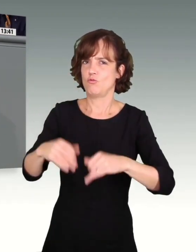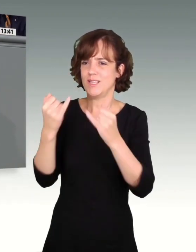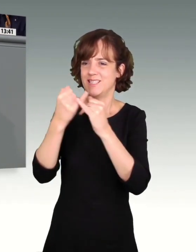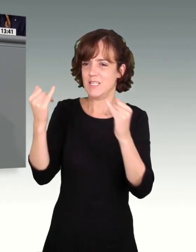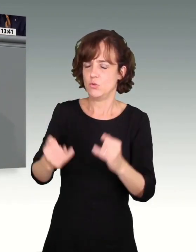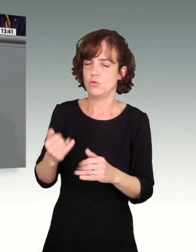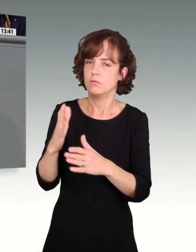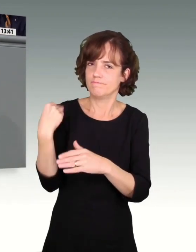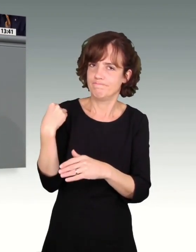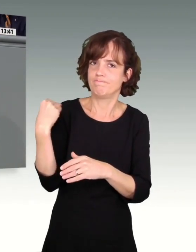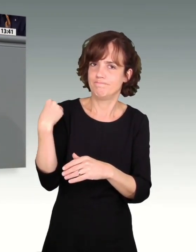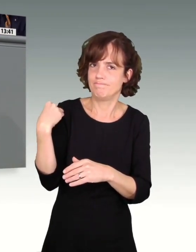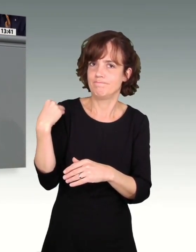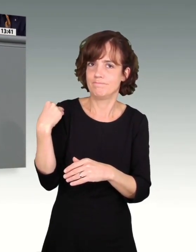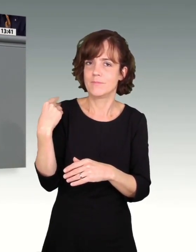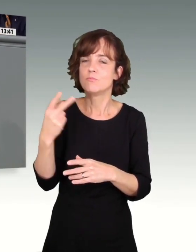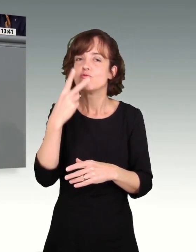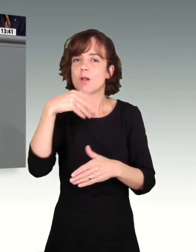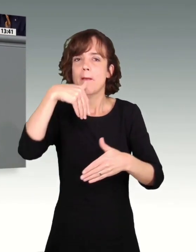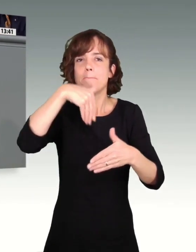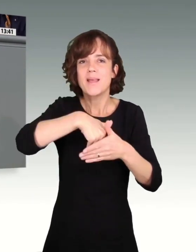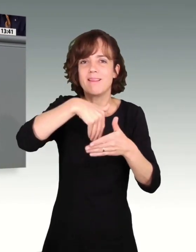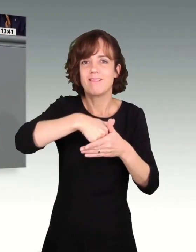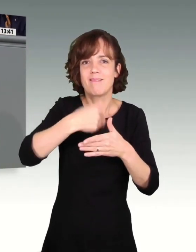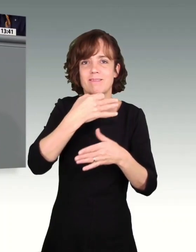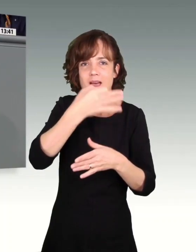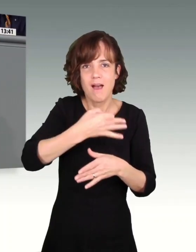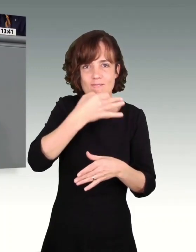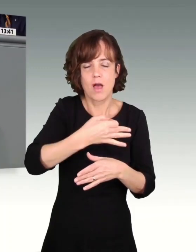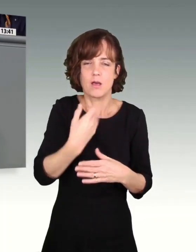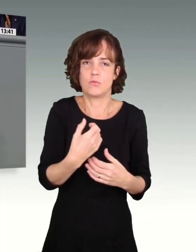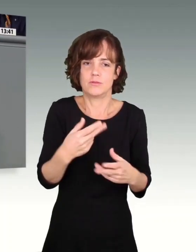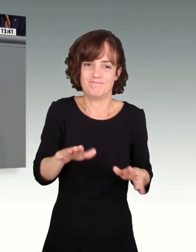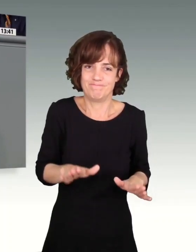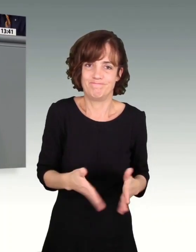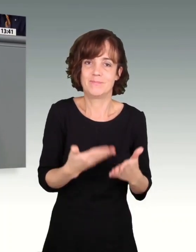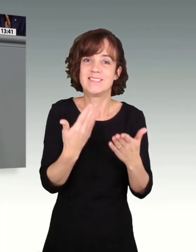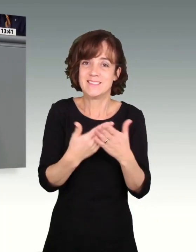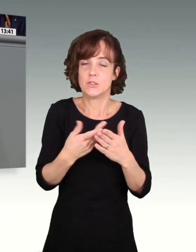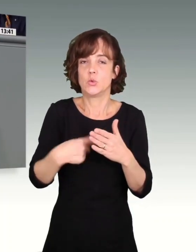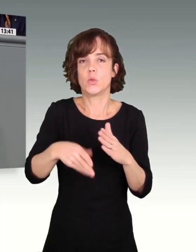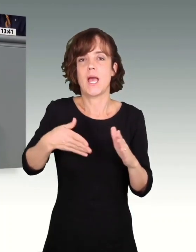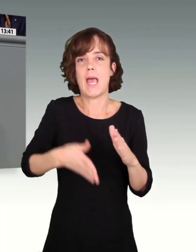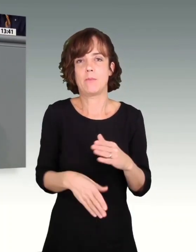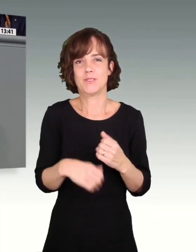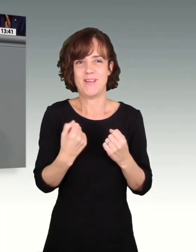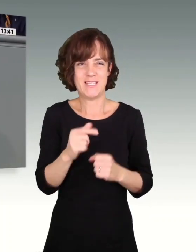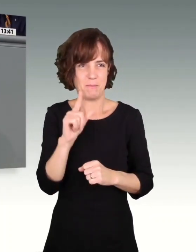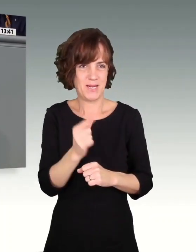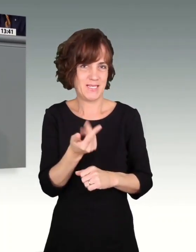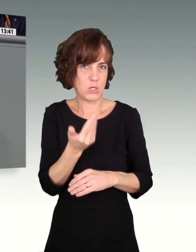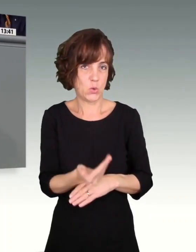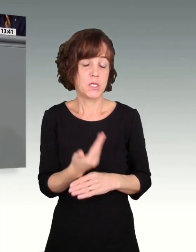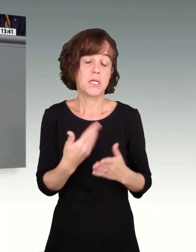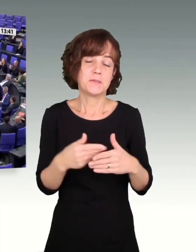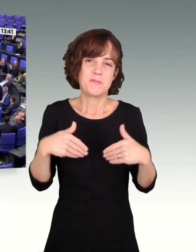in Stammbuch geschrieben haben. Stärken wir die Binnennachfrage, das tun wir mit einem armutsfesten Mindestlohn. Und deswegen freue ich mich da auf die weitere Debatte.